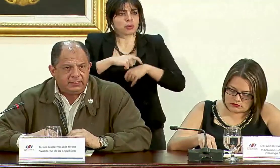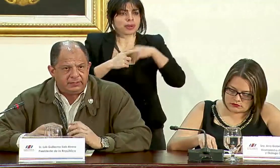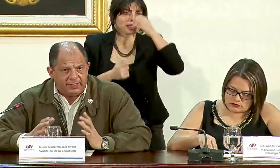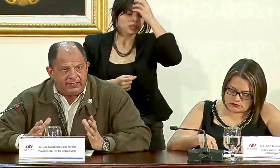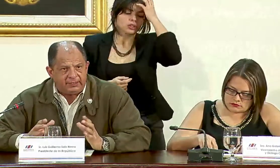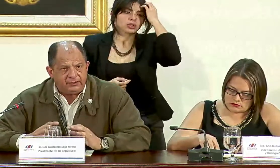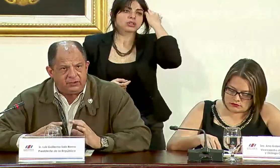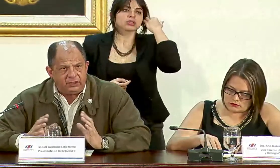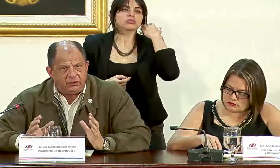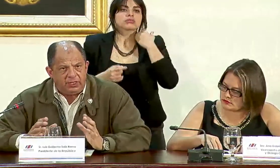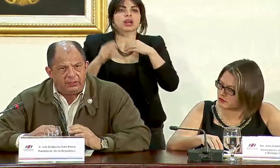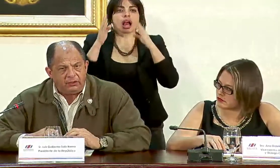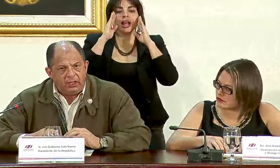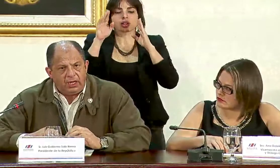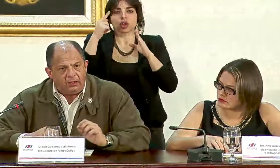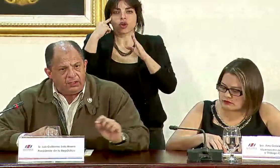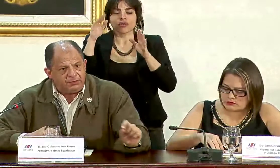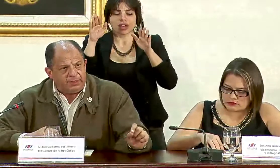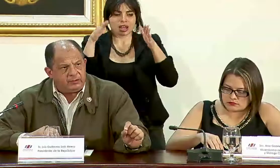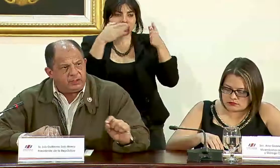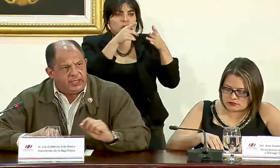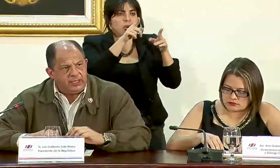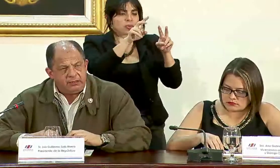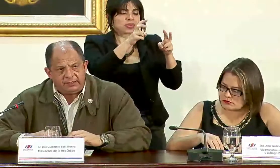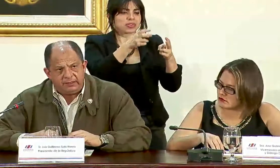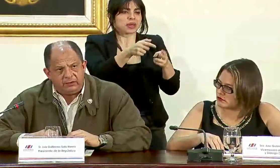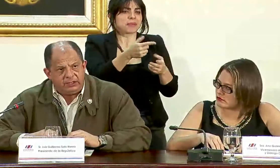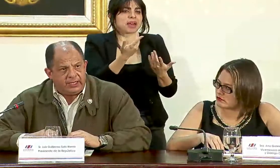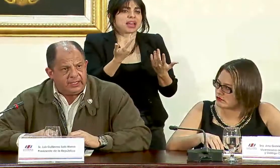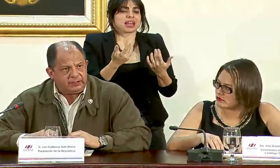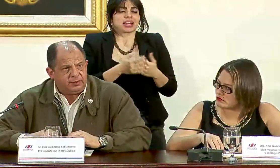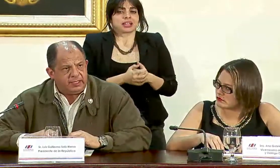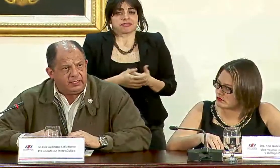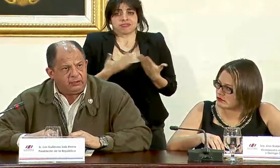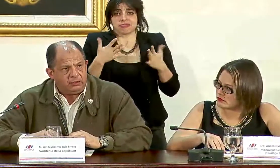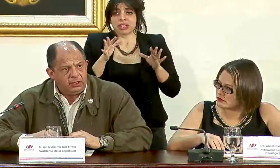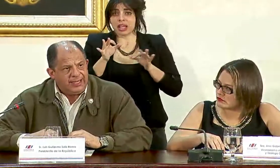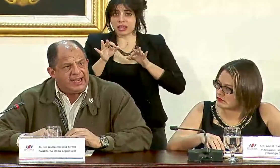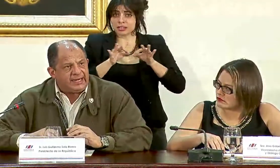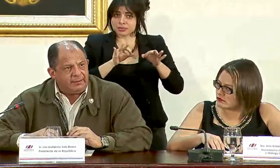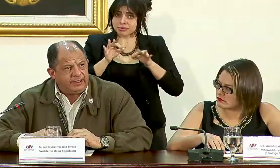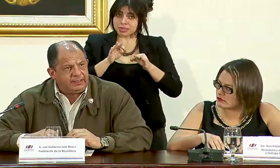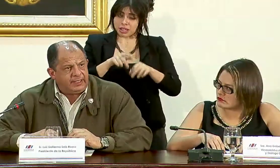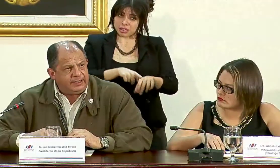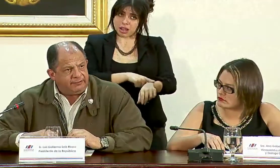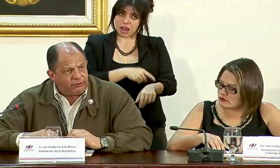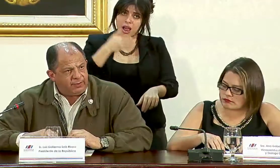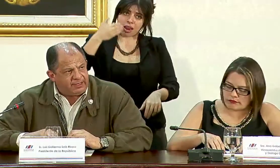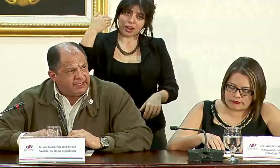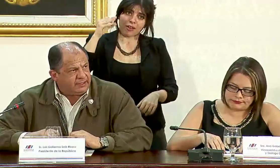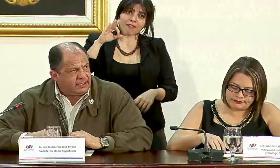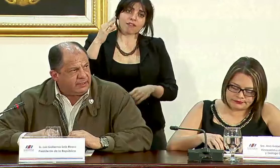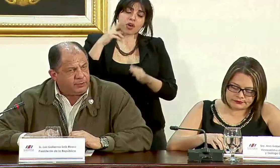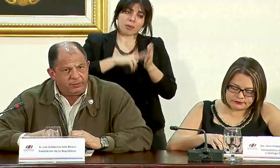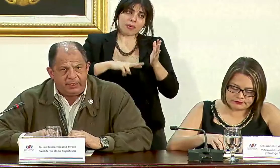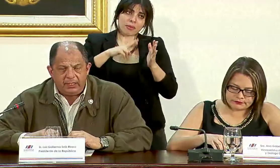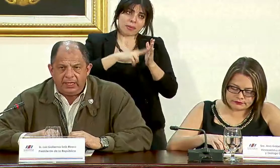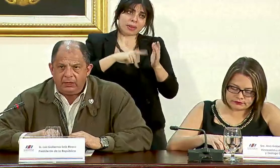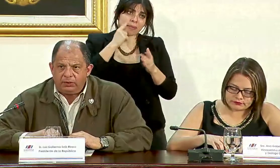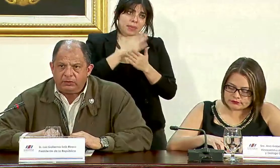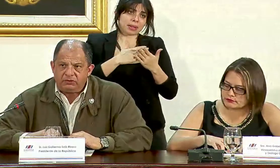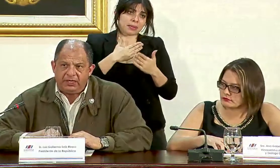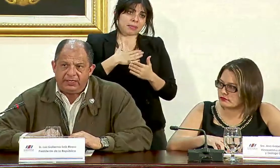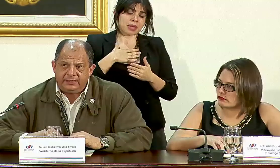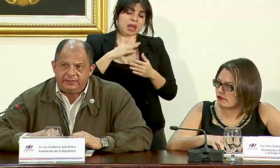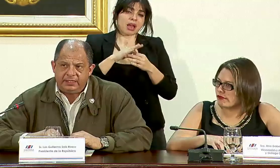este desviar la atención del gobierno a un aspecto que ha sido ya explicado largamente y de forma reiterada por mí